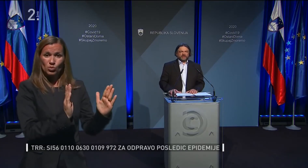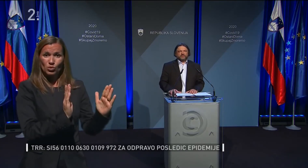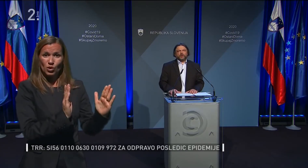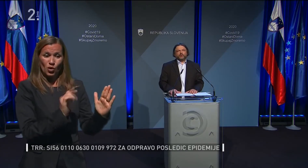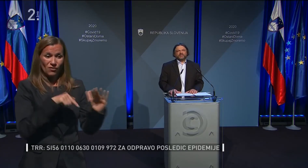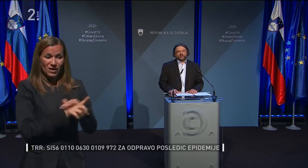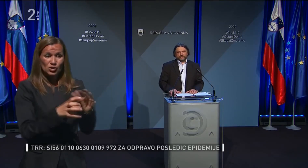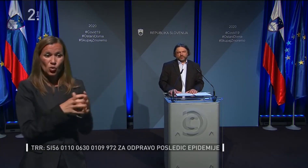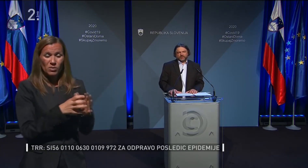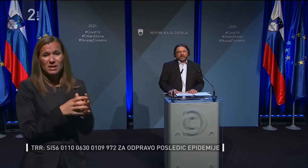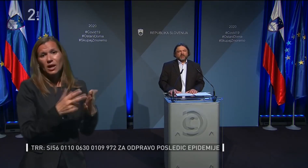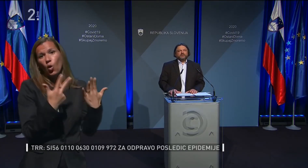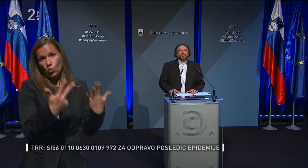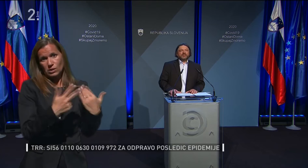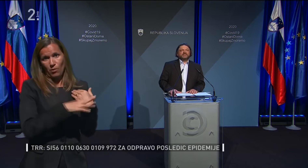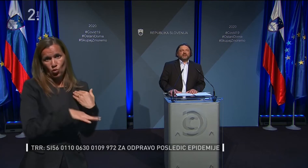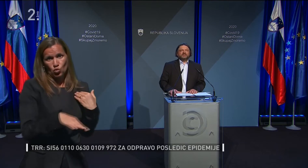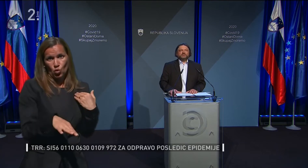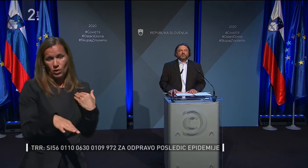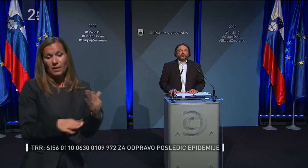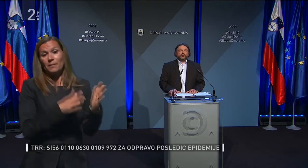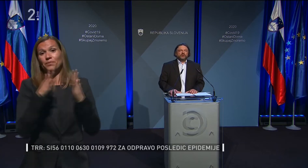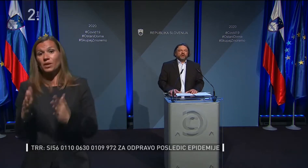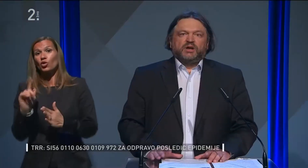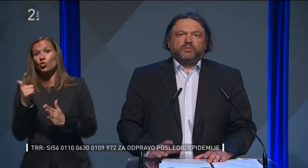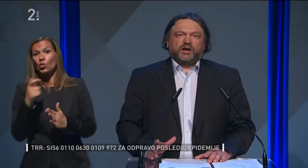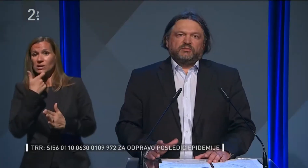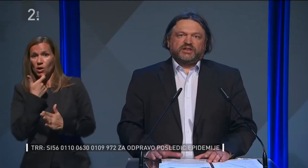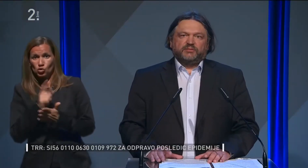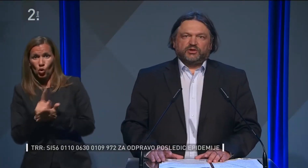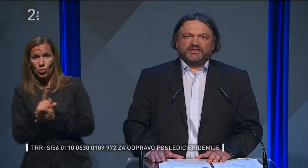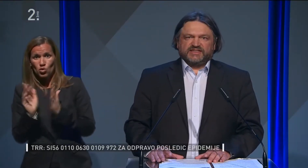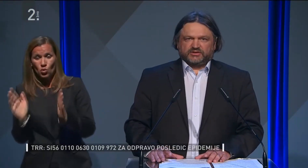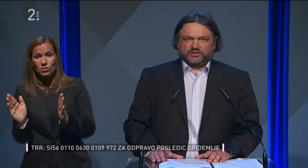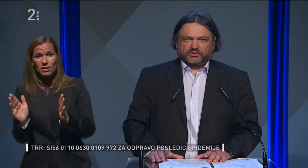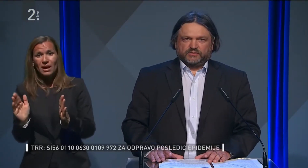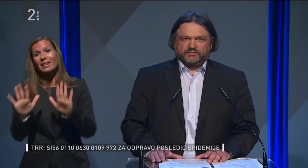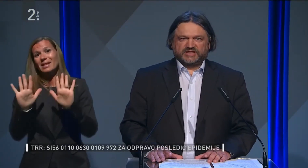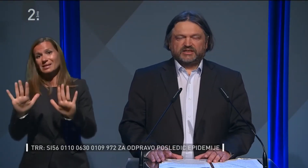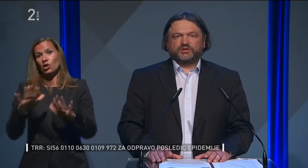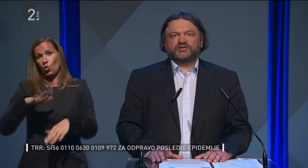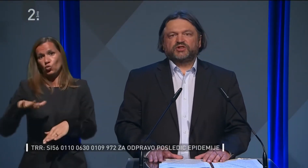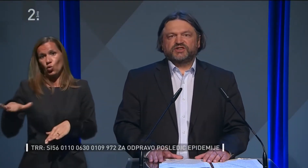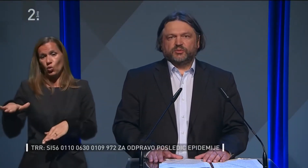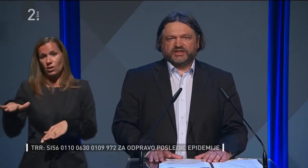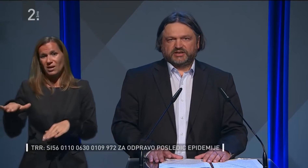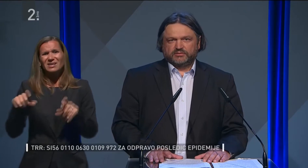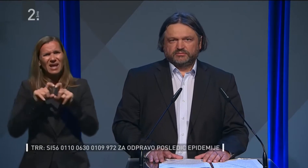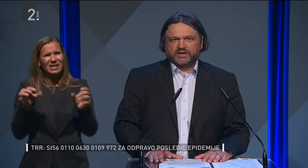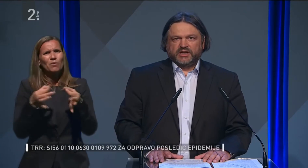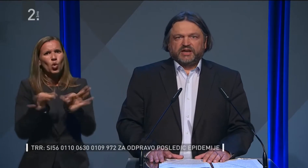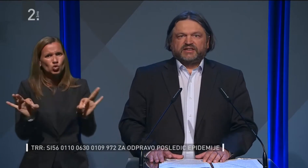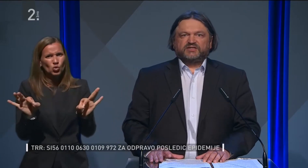skupinah bi naj bilo osem otrok, v drugem starostnem obdobju pa bi naj bilo deset otrok. Zaradi prostorskih